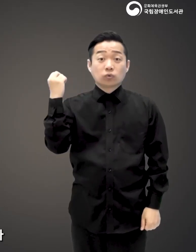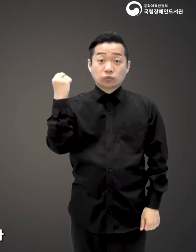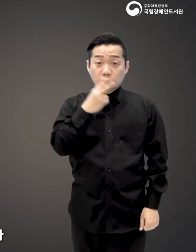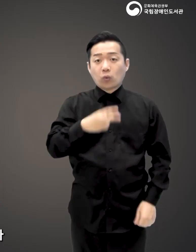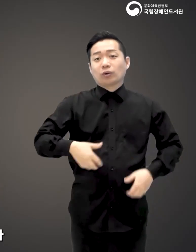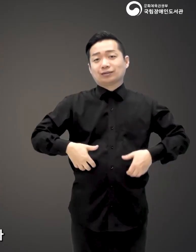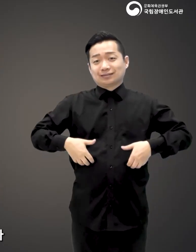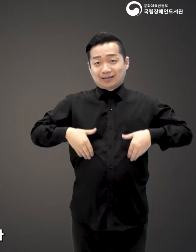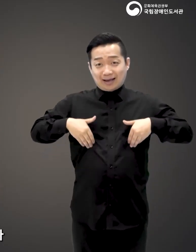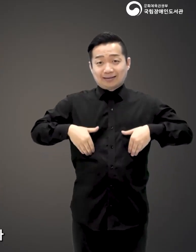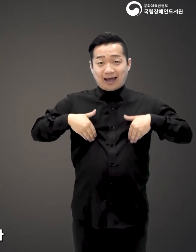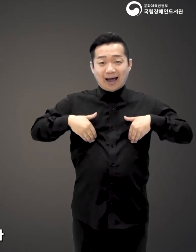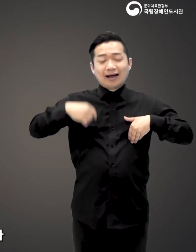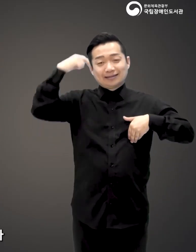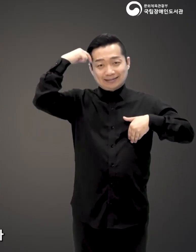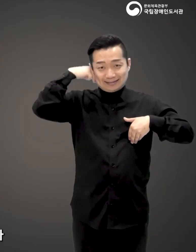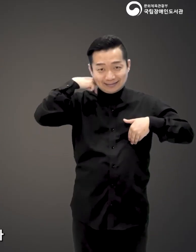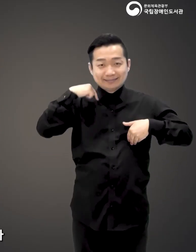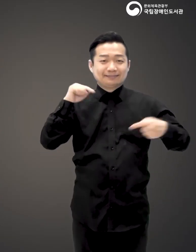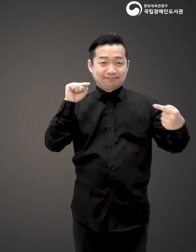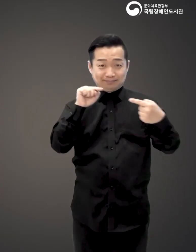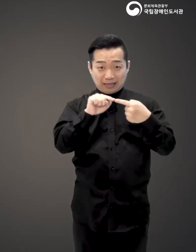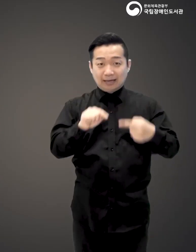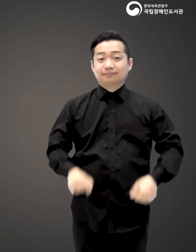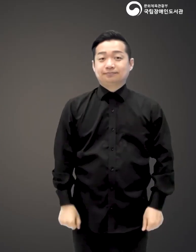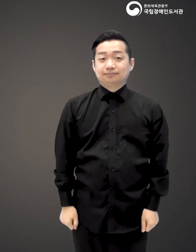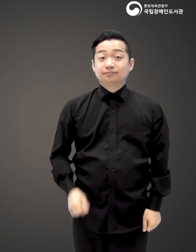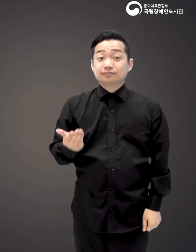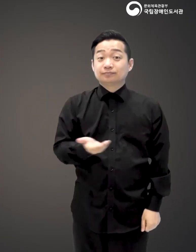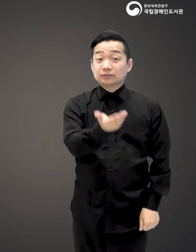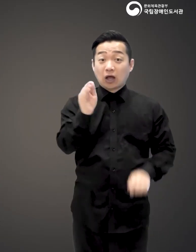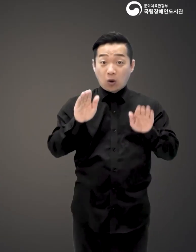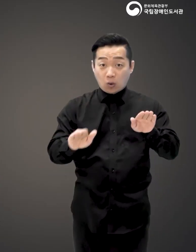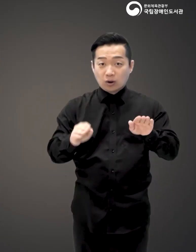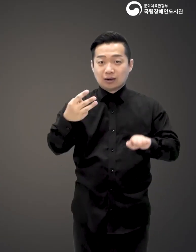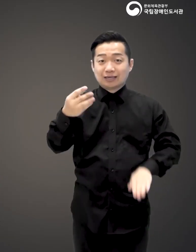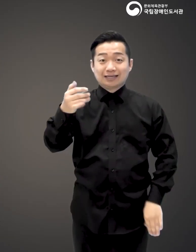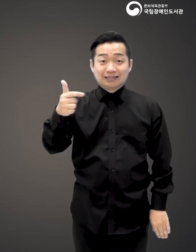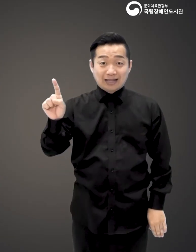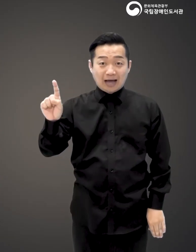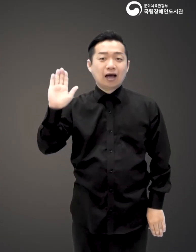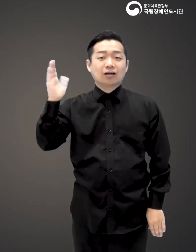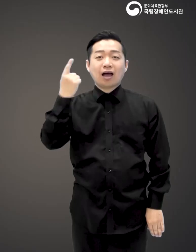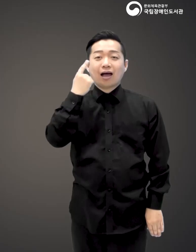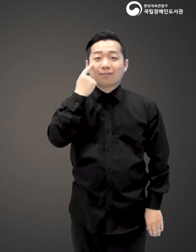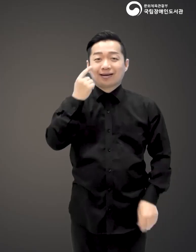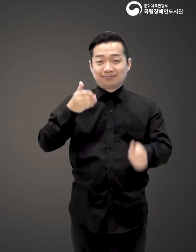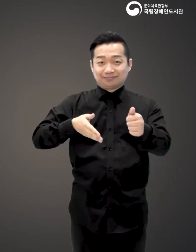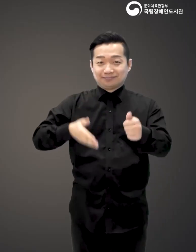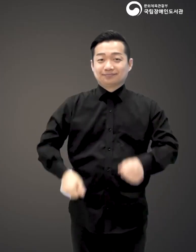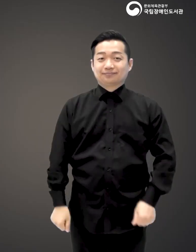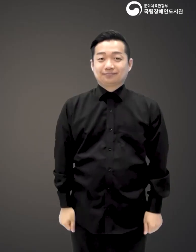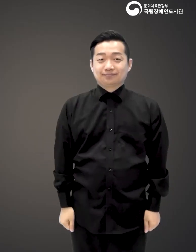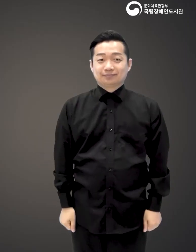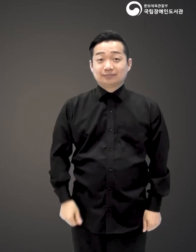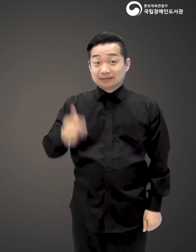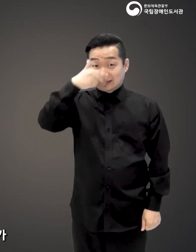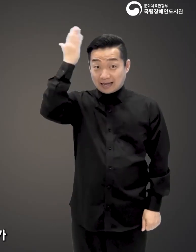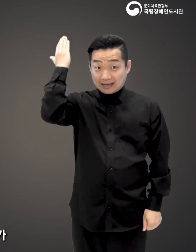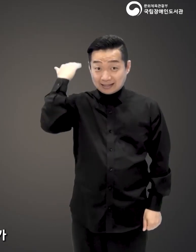심지어는 따뜻하게 느껴지기까지 합니다 여러분도 오늘은 리나가 되어보시면 어떨까요?